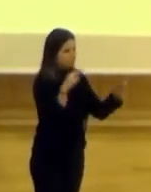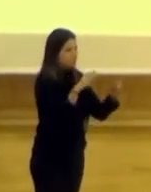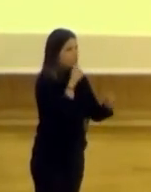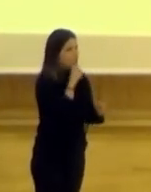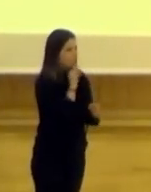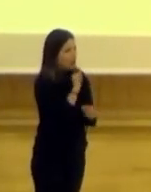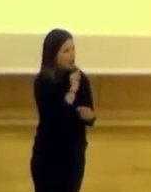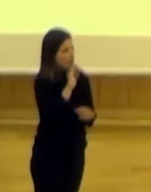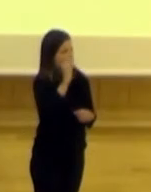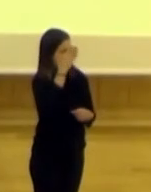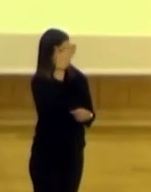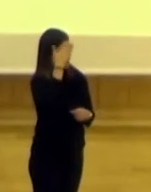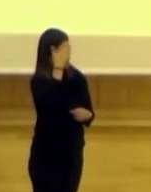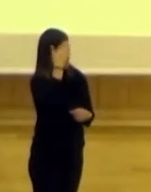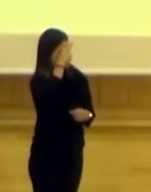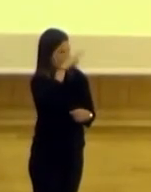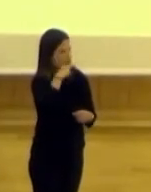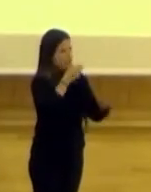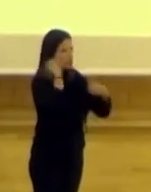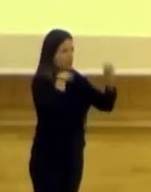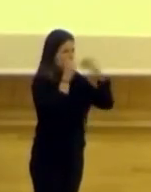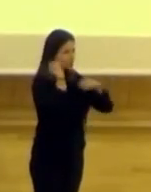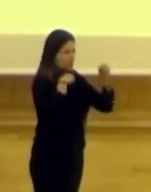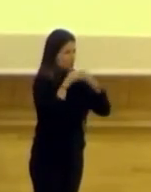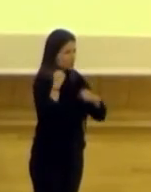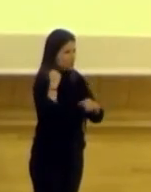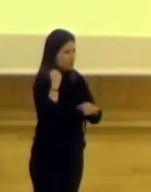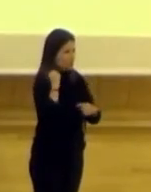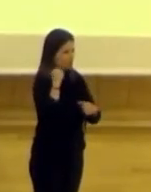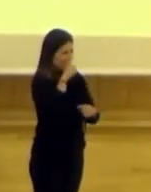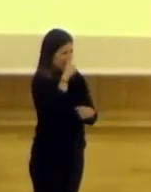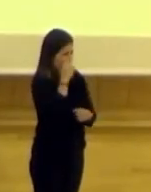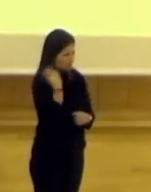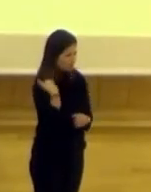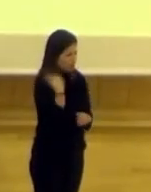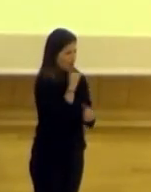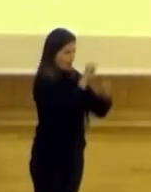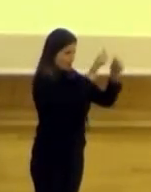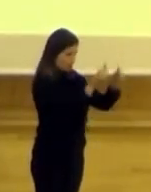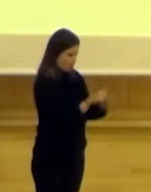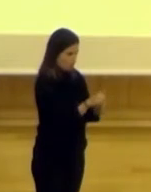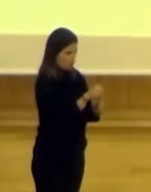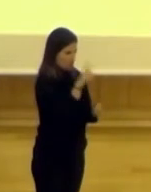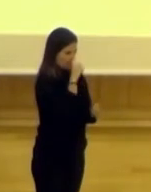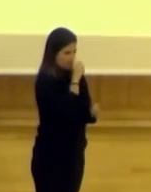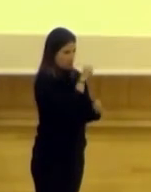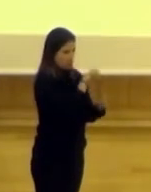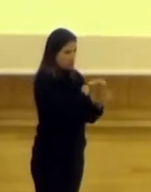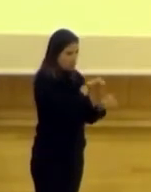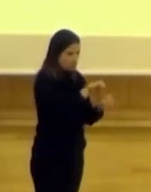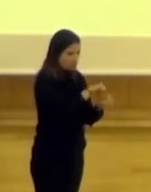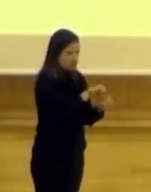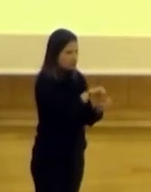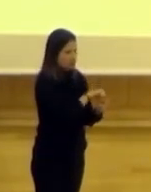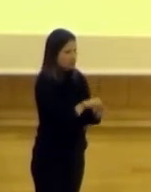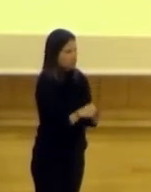los patrones de comportamiento clásico. Entonces, por un lado, está el modelo clásico de la ciudadanía, hay dos o tres patrones